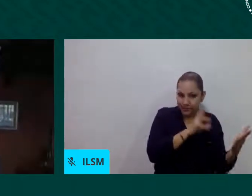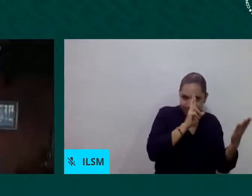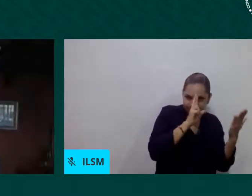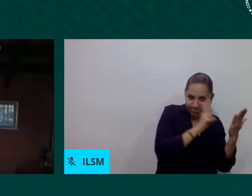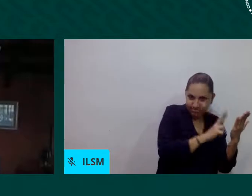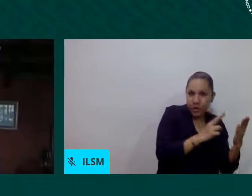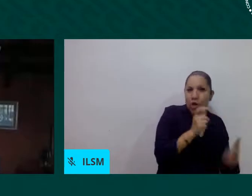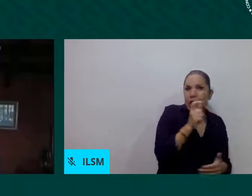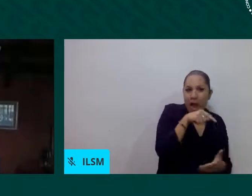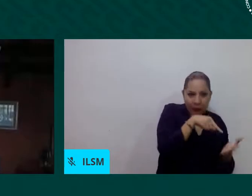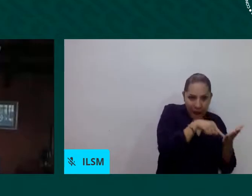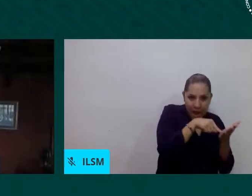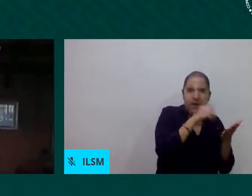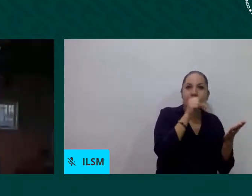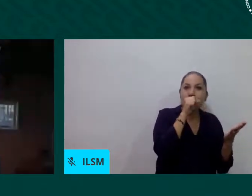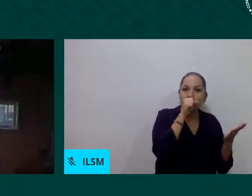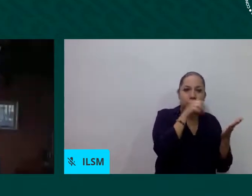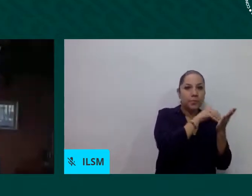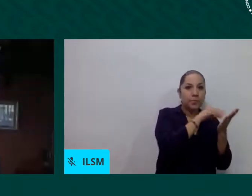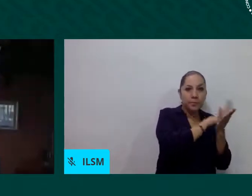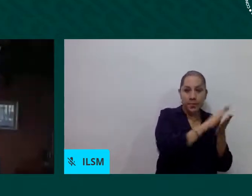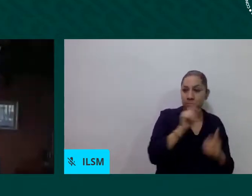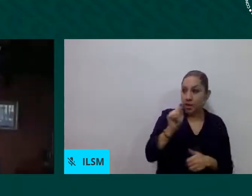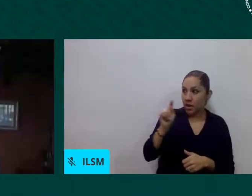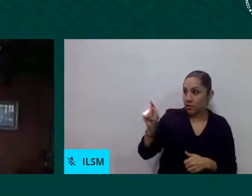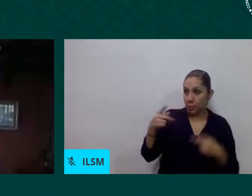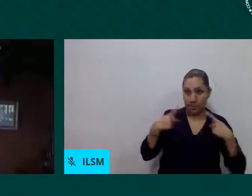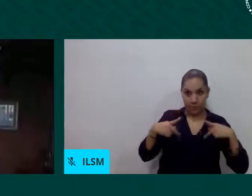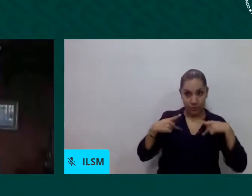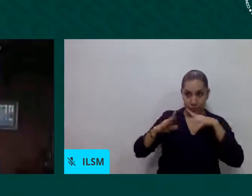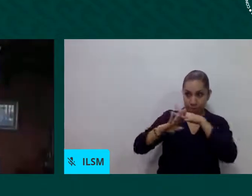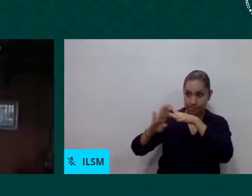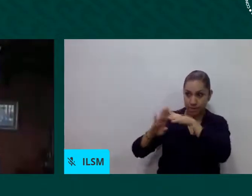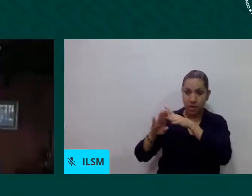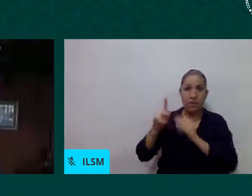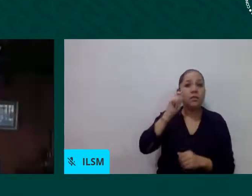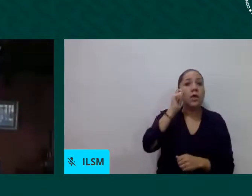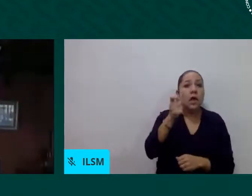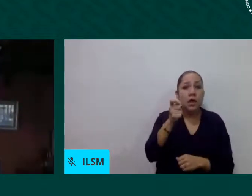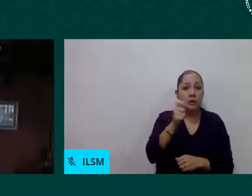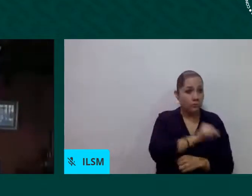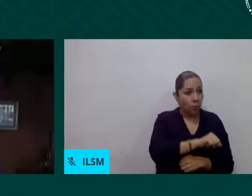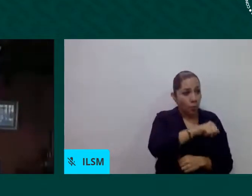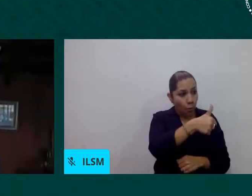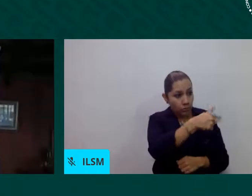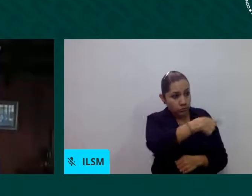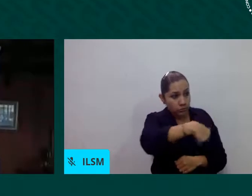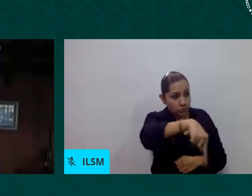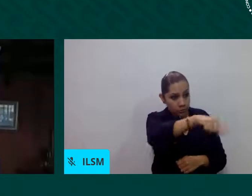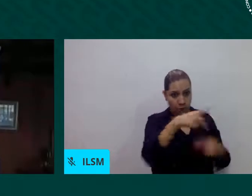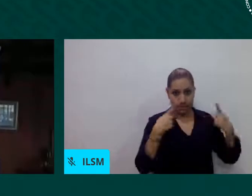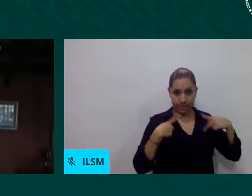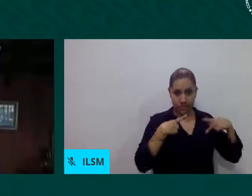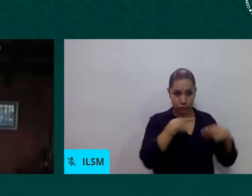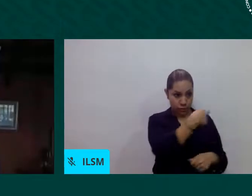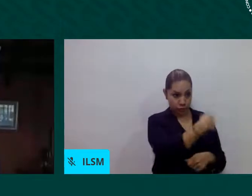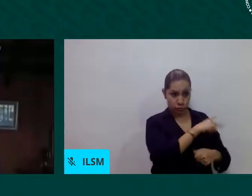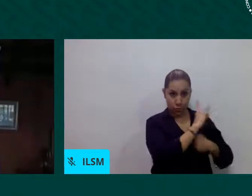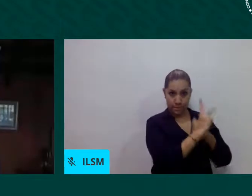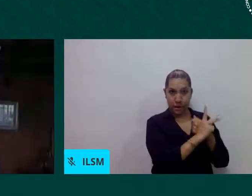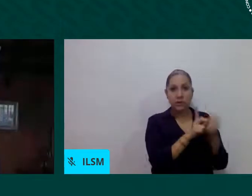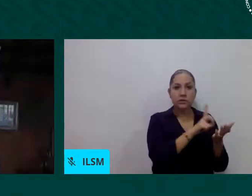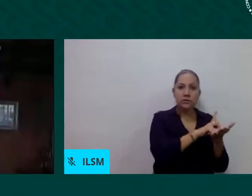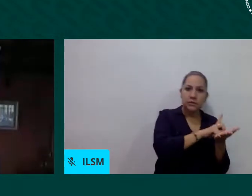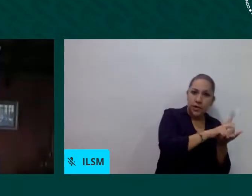ciudadanía y segundo incorporarlos a esa revisión en materia de sanidad que es está a